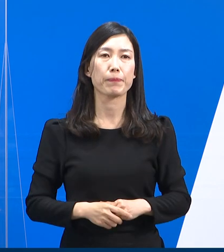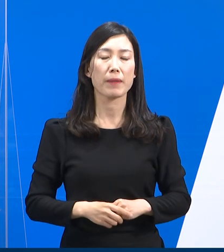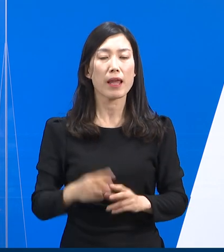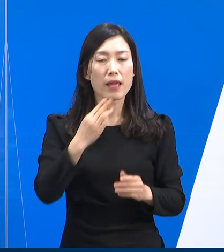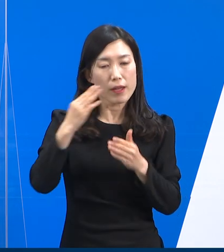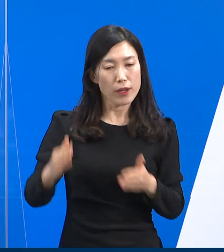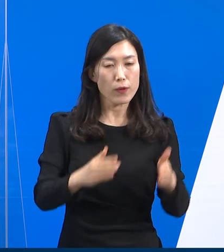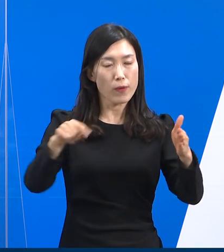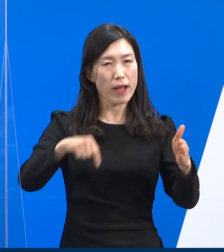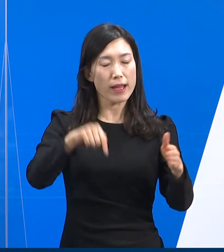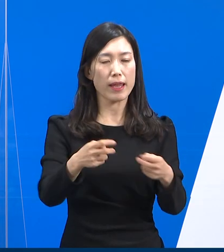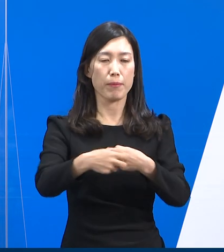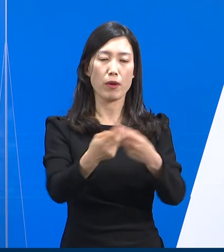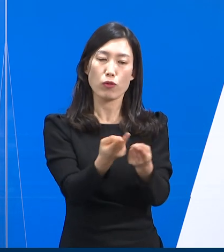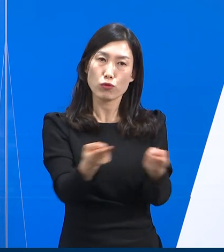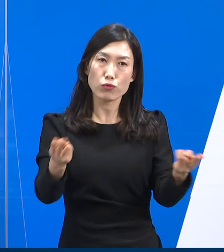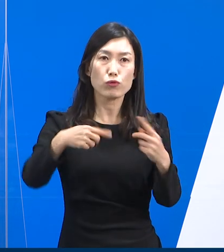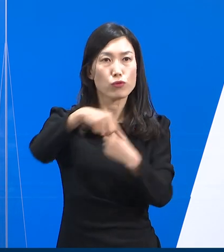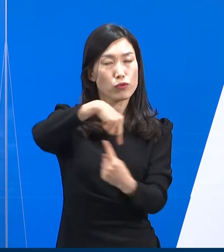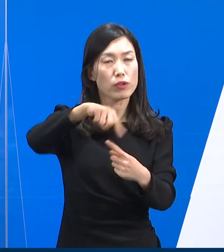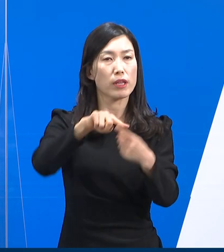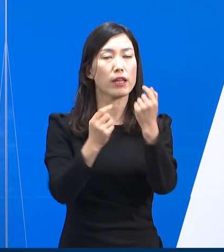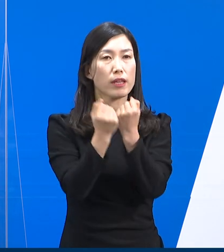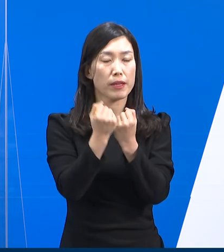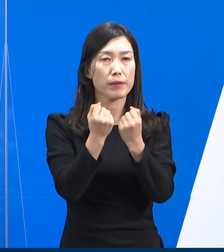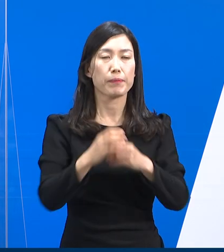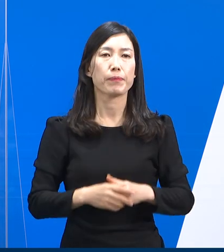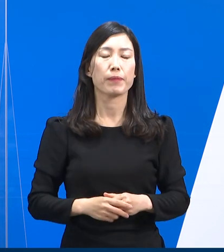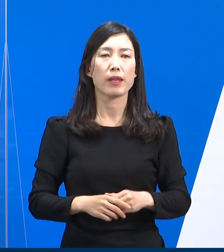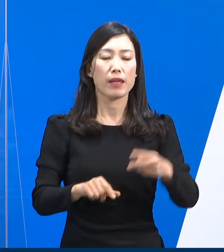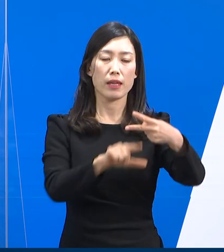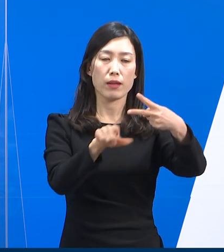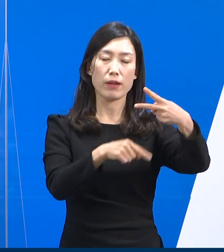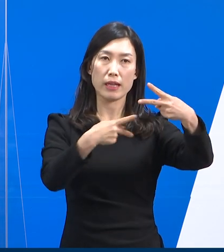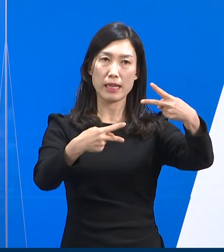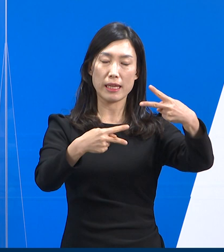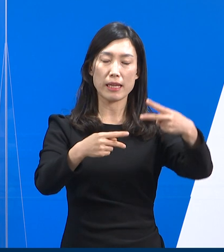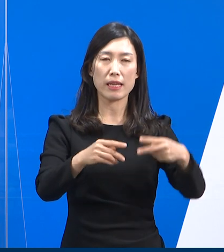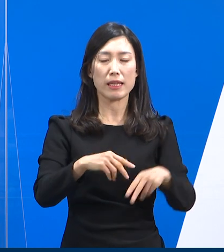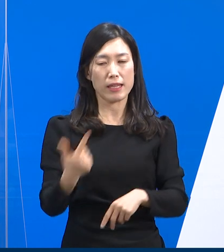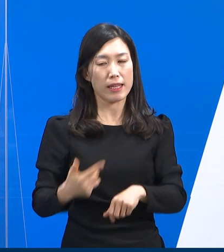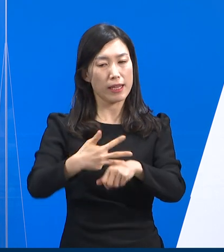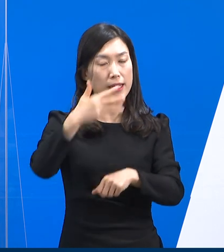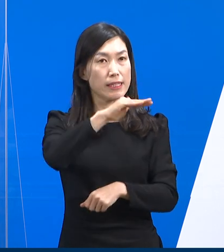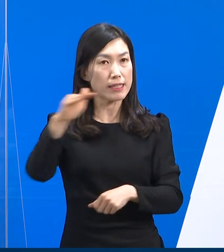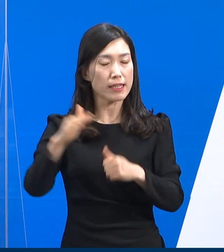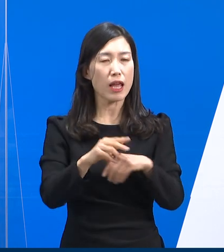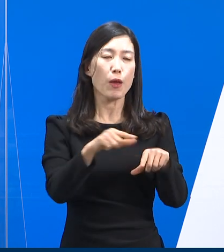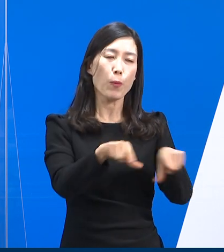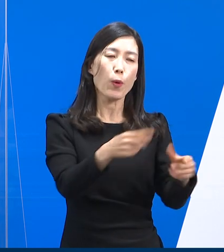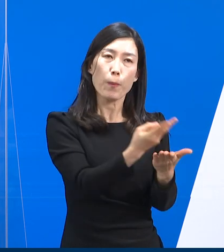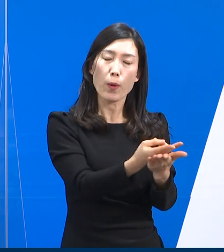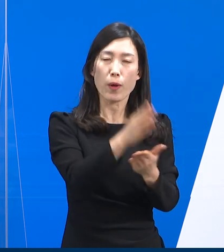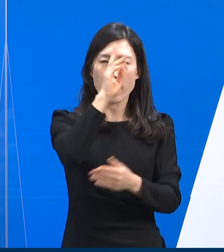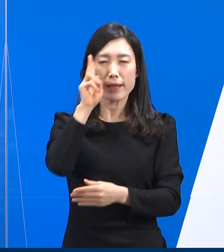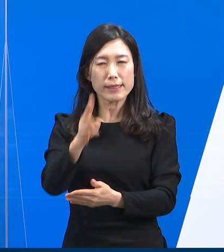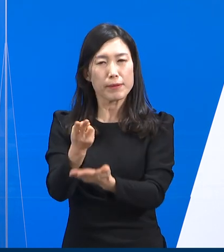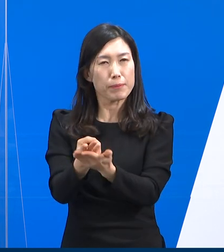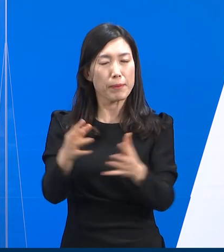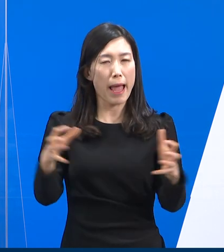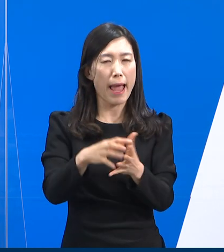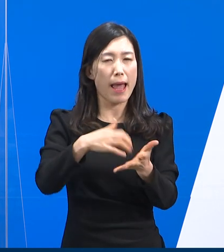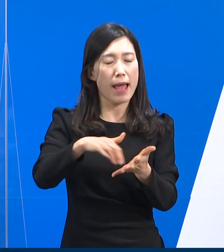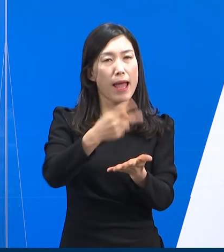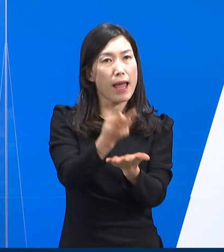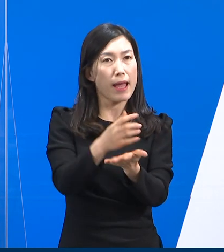경기도 코로나19 병상 운영 현황에 대하여 말씀드리겠습니다. 2월 1일 20시 기준 일반과 중증환자 병상을 합한 도내